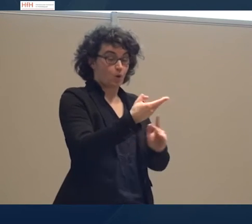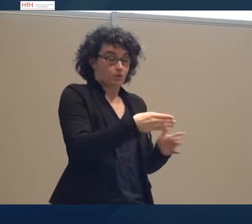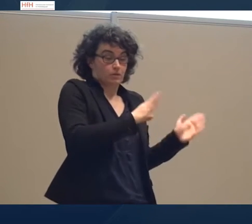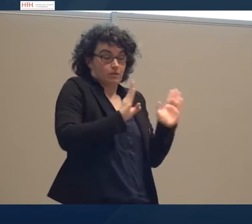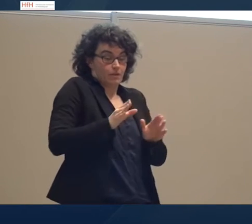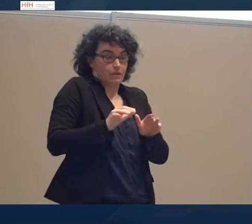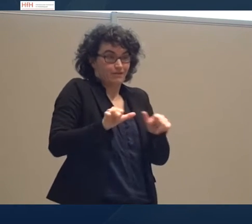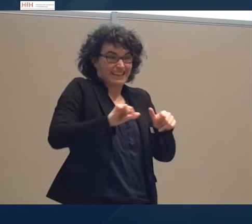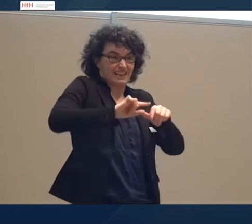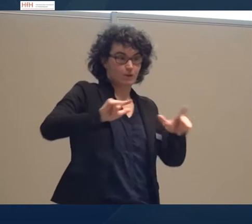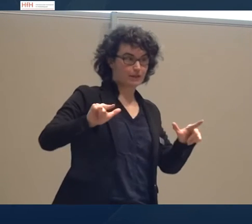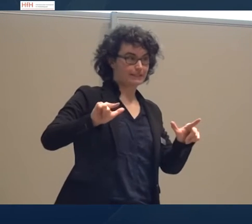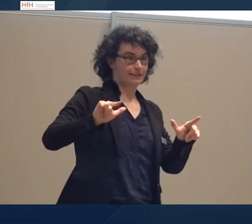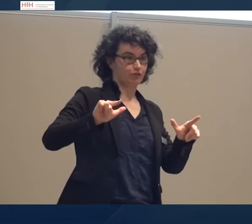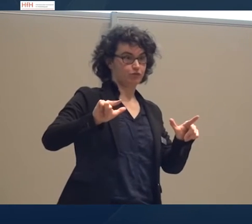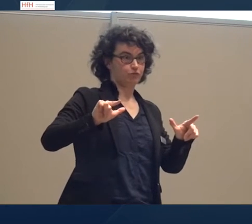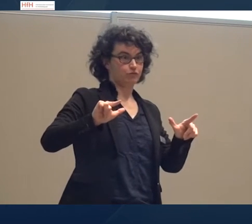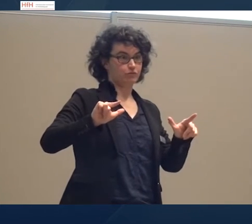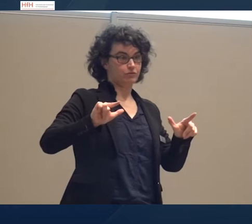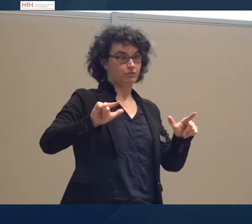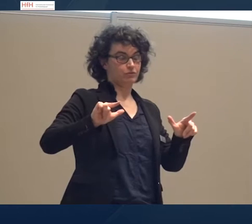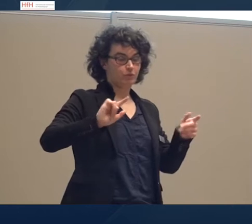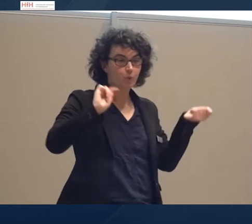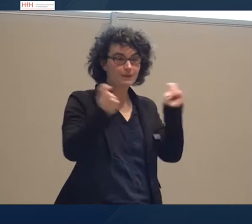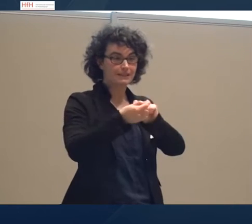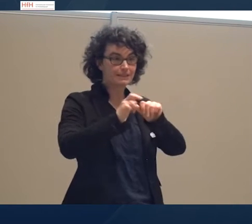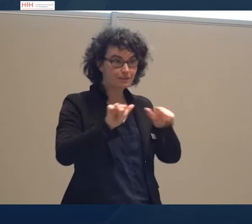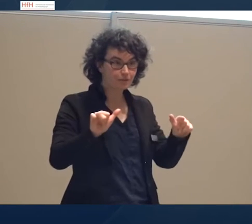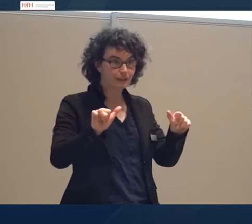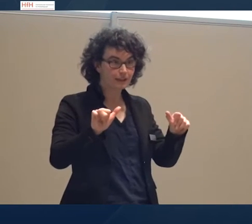in der linguistischen Seite umgesetzt wird, wird dann von dabei.